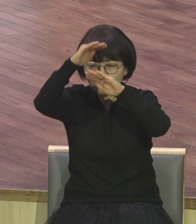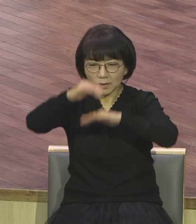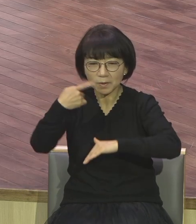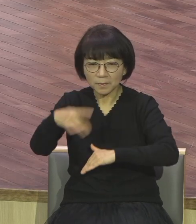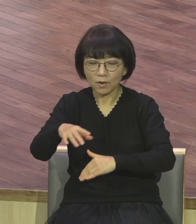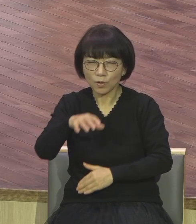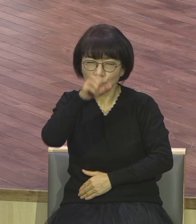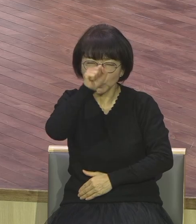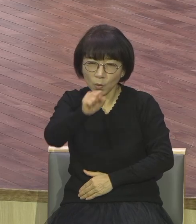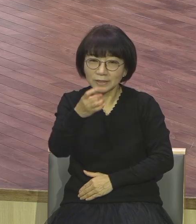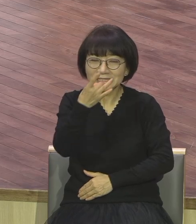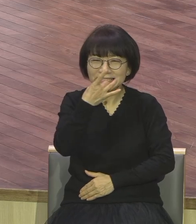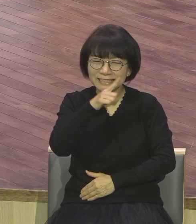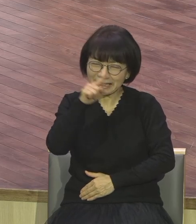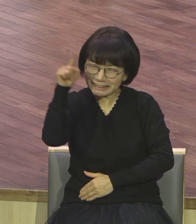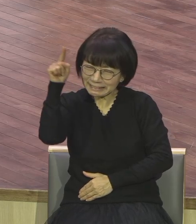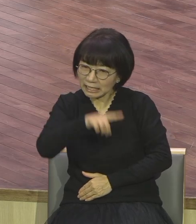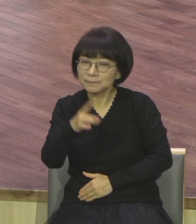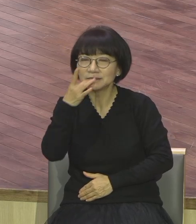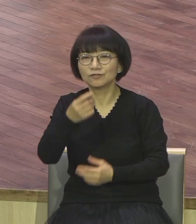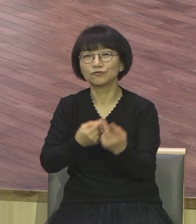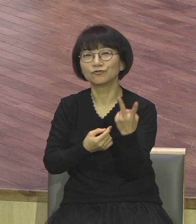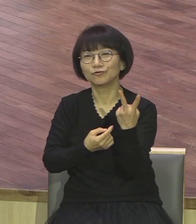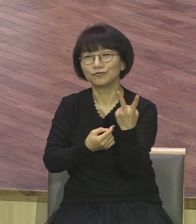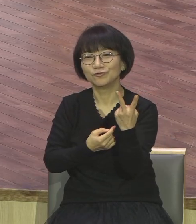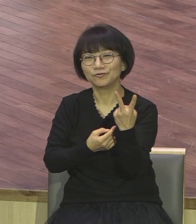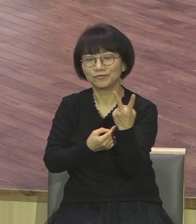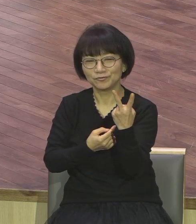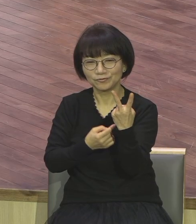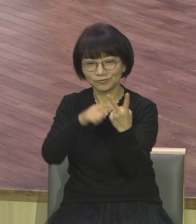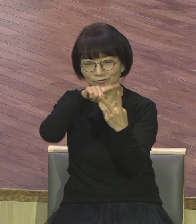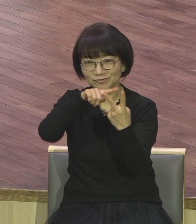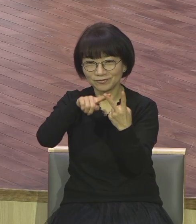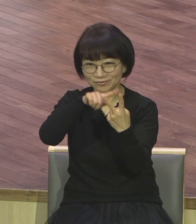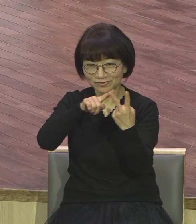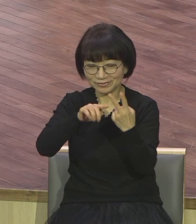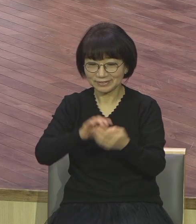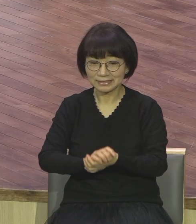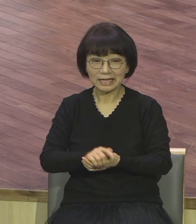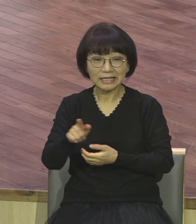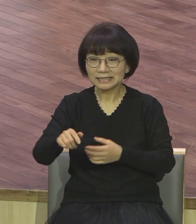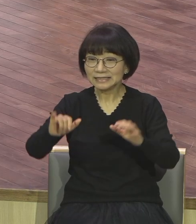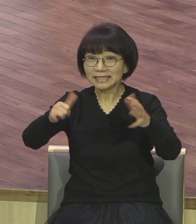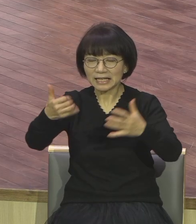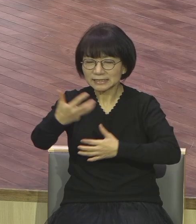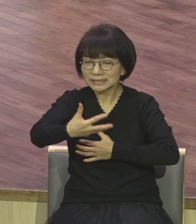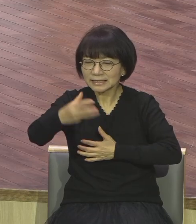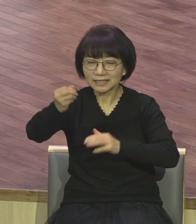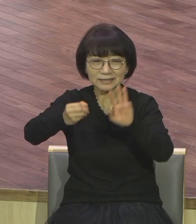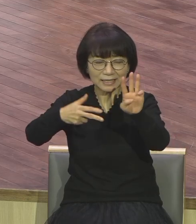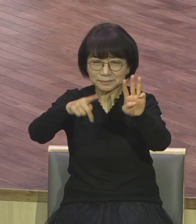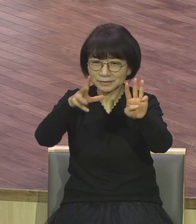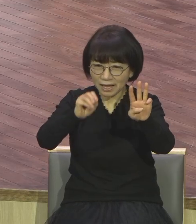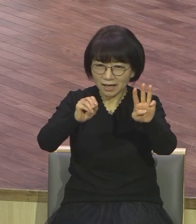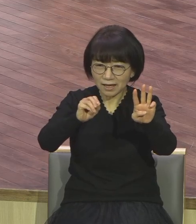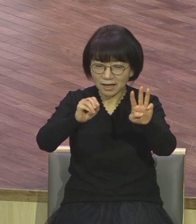우리가 살고 있는 자기 삶의 현장은 알곡과 가라지가 공존하는 현장이에요